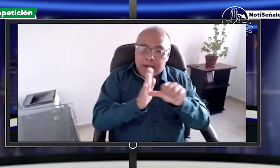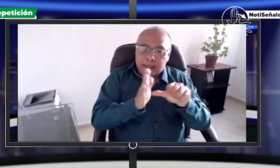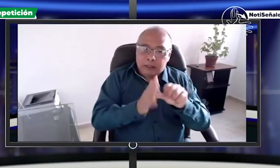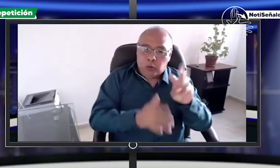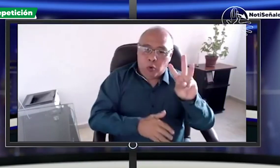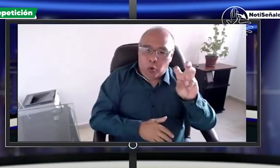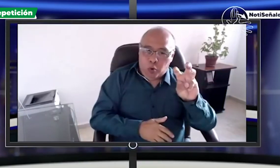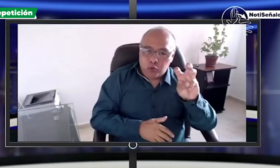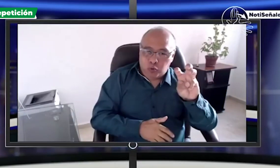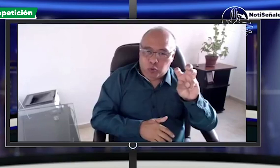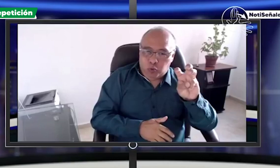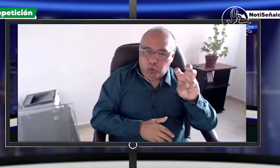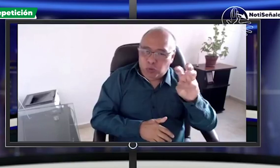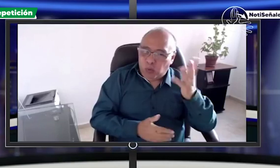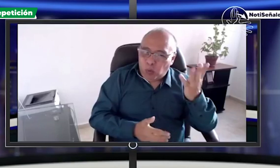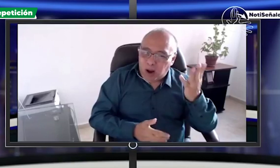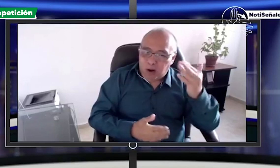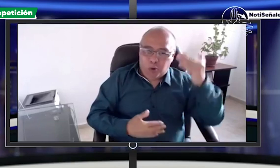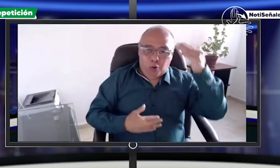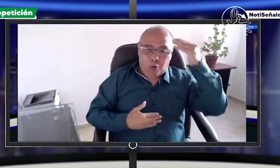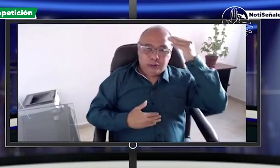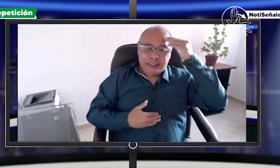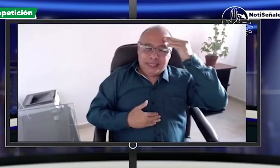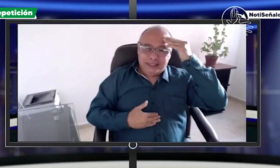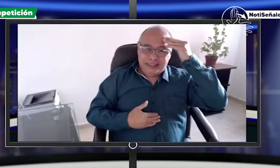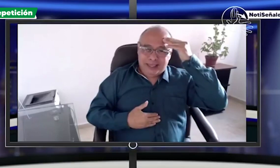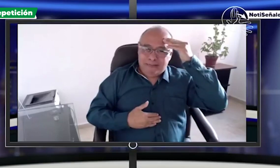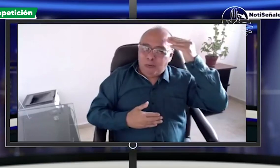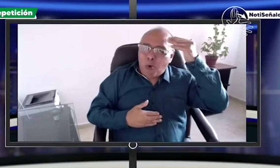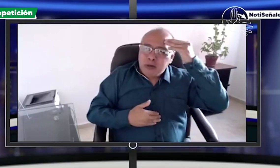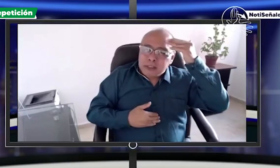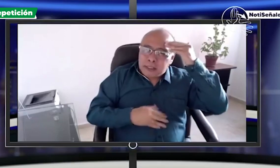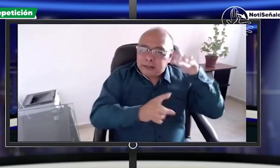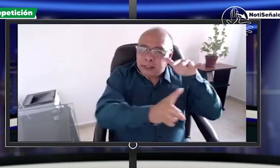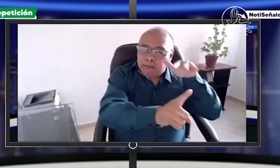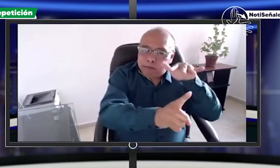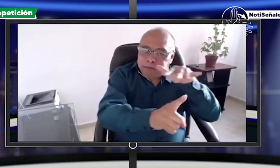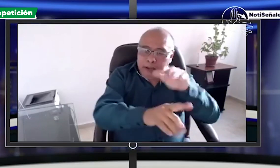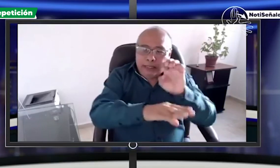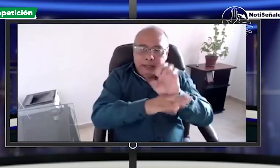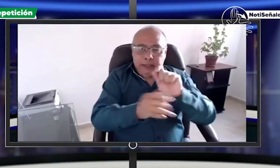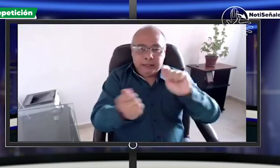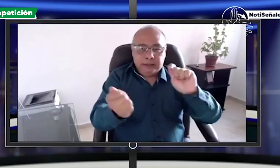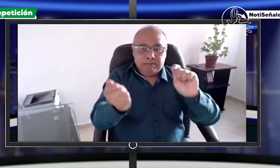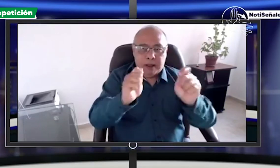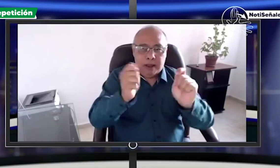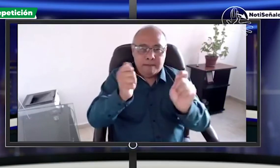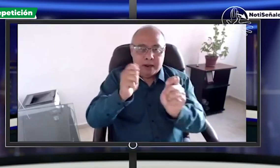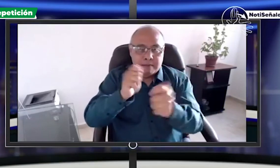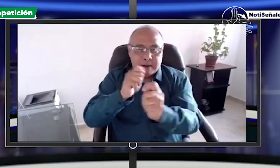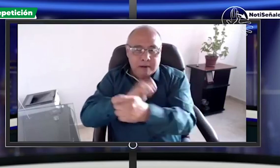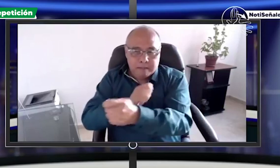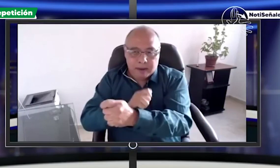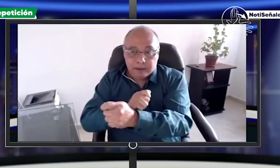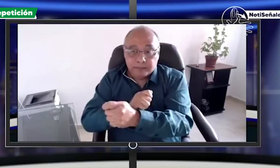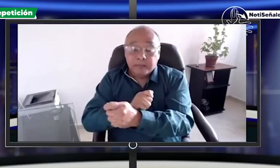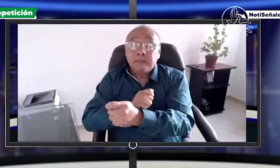convención de los derechos de las personas con discapacidad en su artículo número 8 habla acerca de esa toma de conciencia y de los